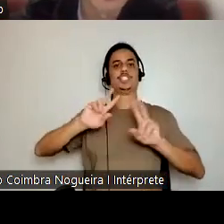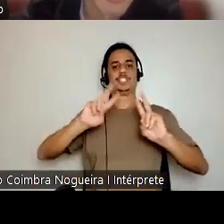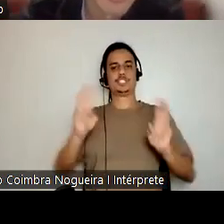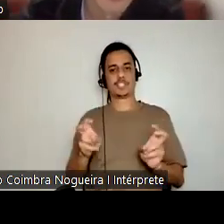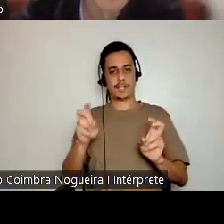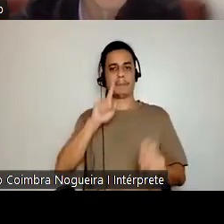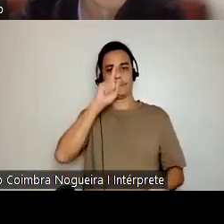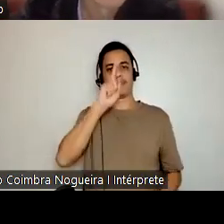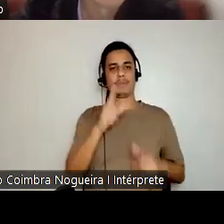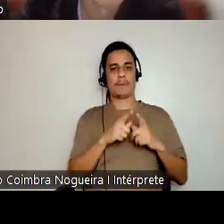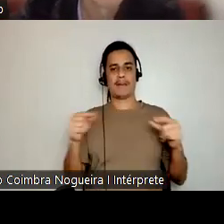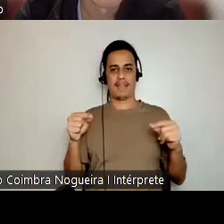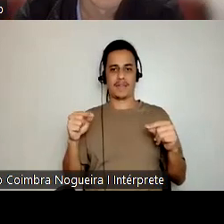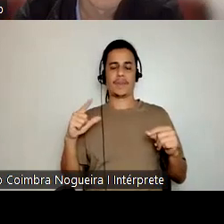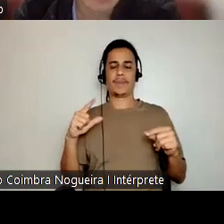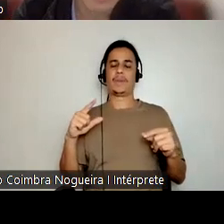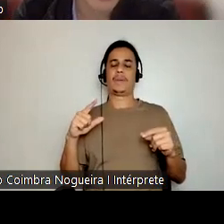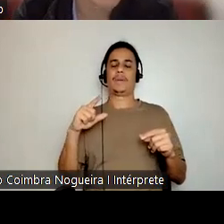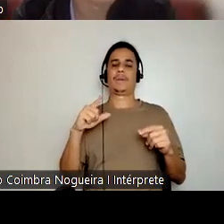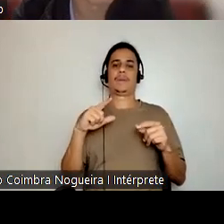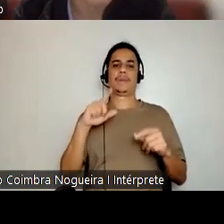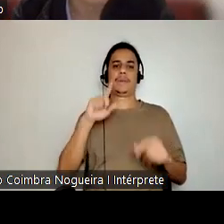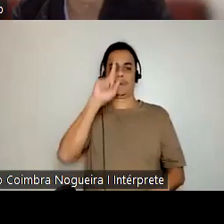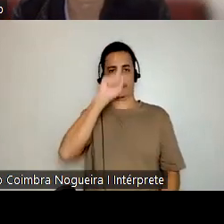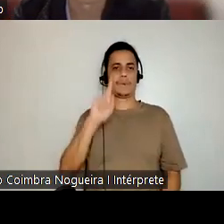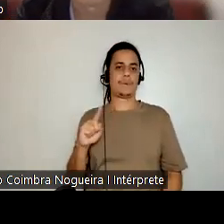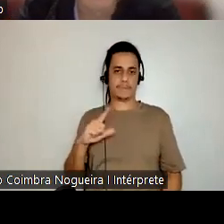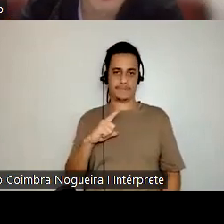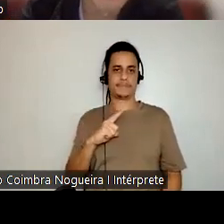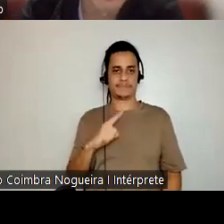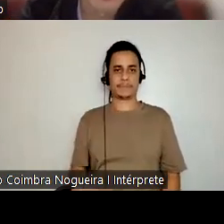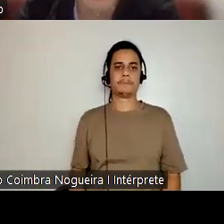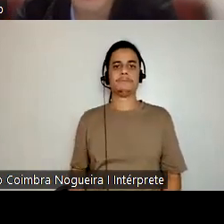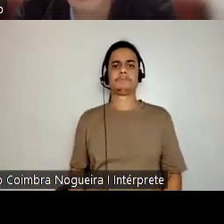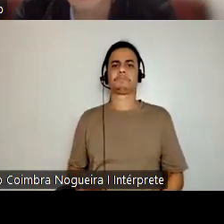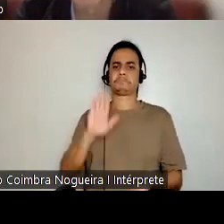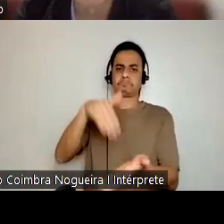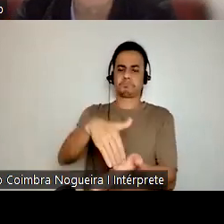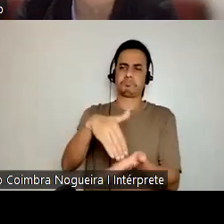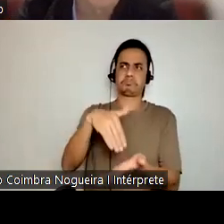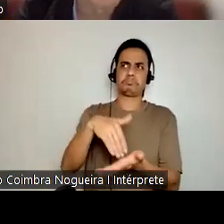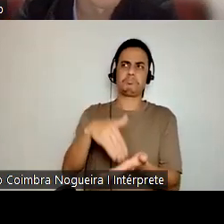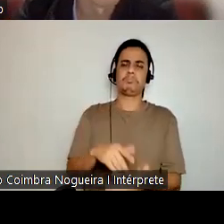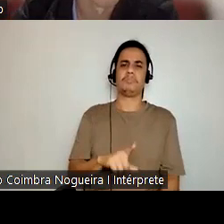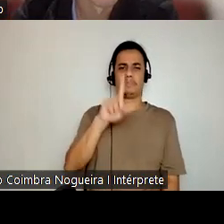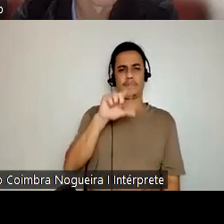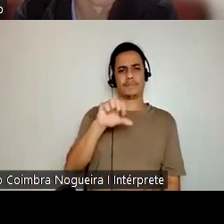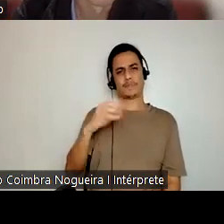Brasil e teve expressão pelo menos até finais da década de 1940.